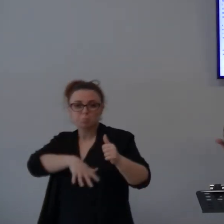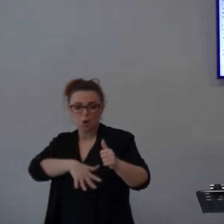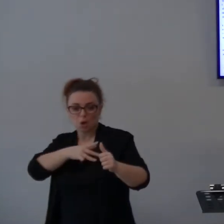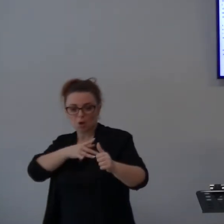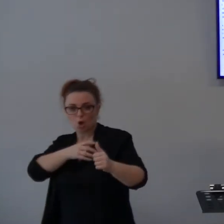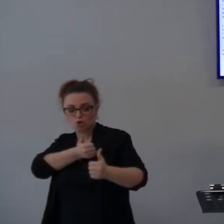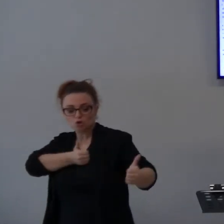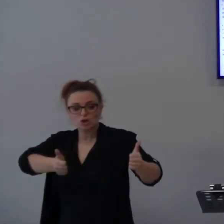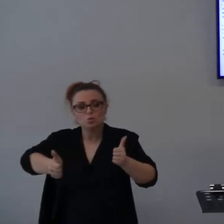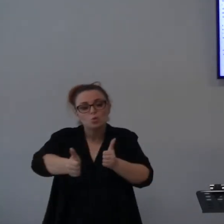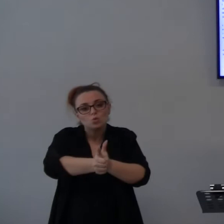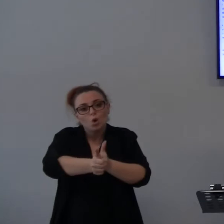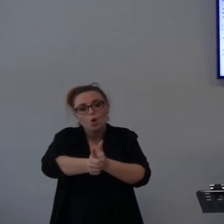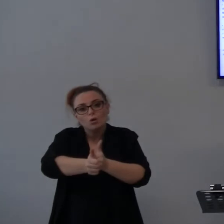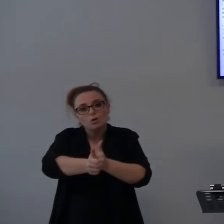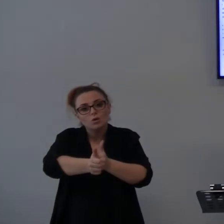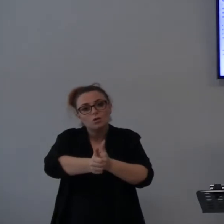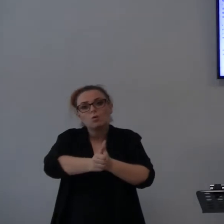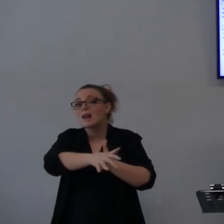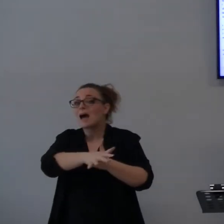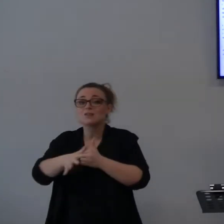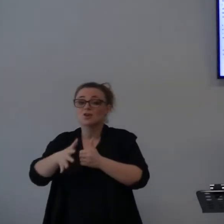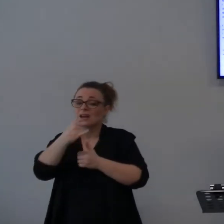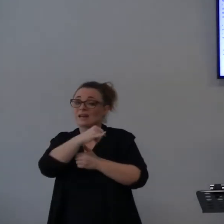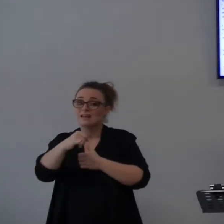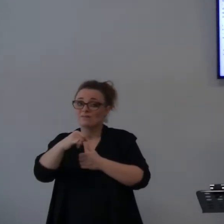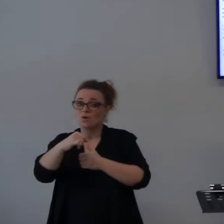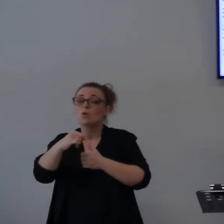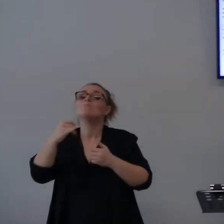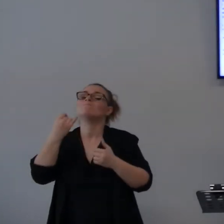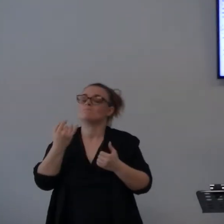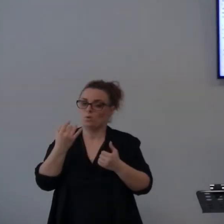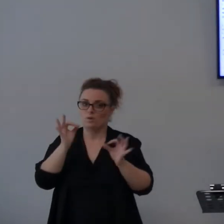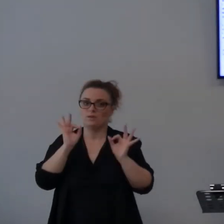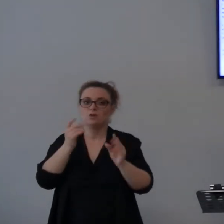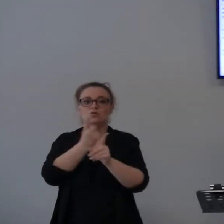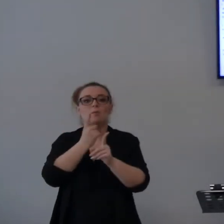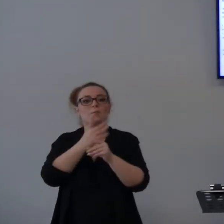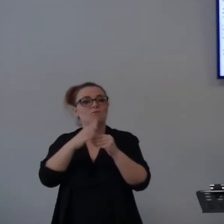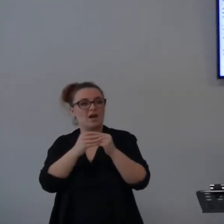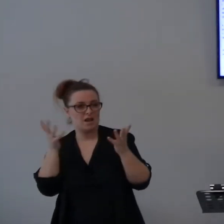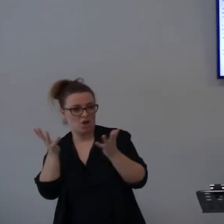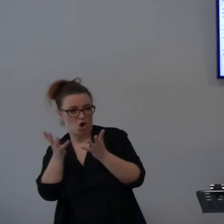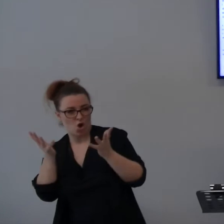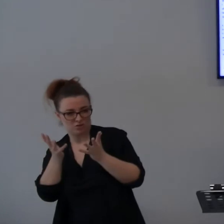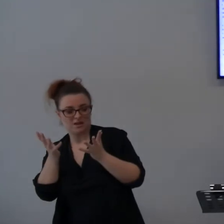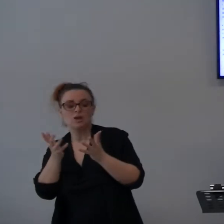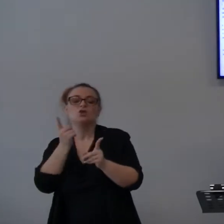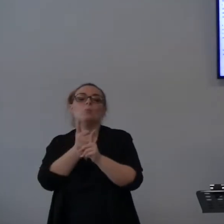arrabbiarci. Provare ira, che abbiamo detto questo sentimento così negativo e forte,